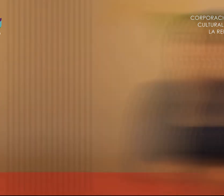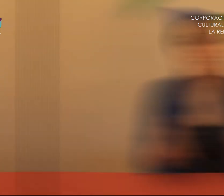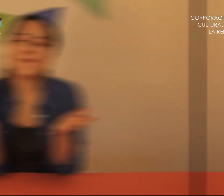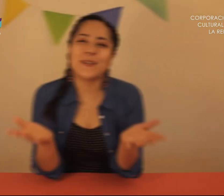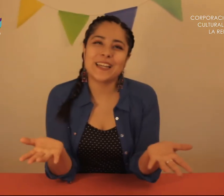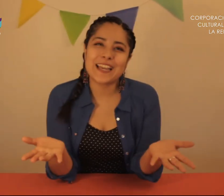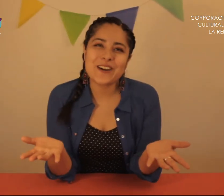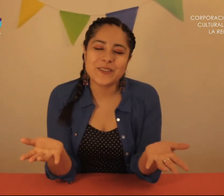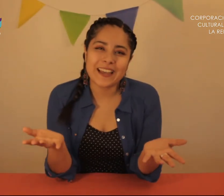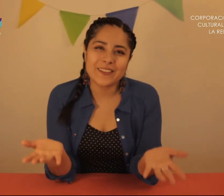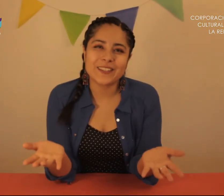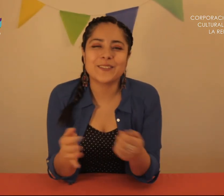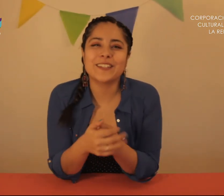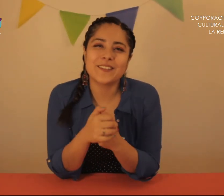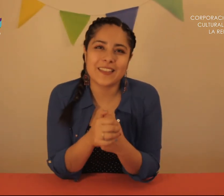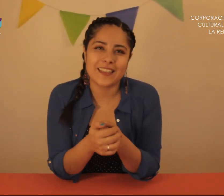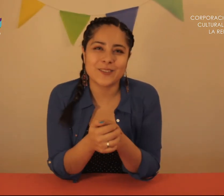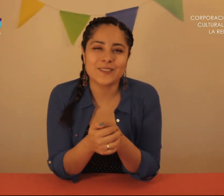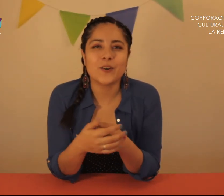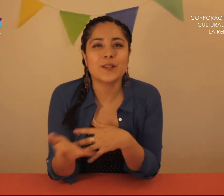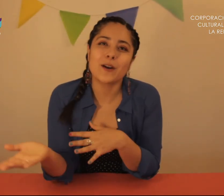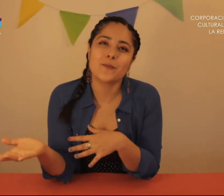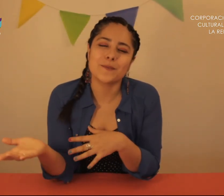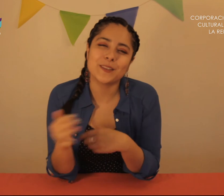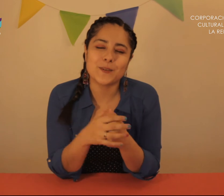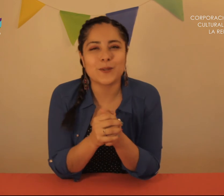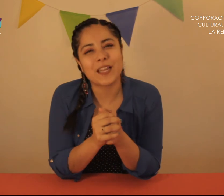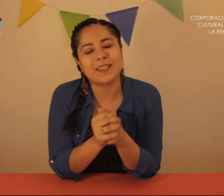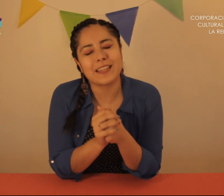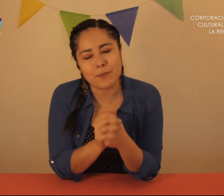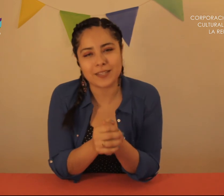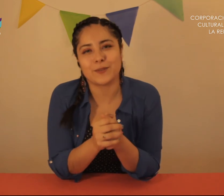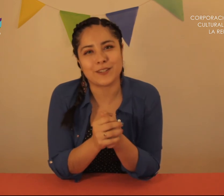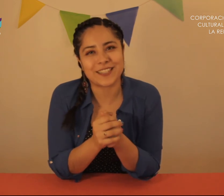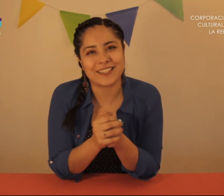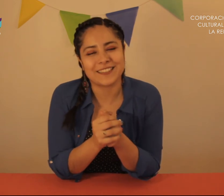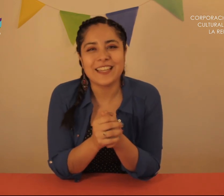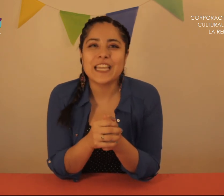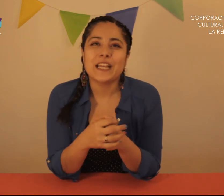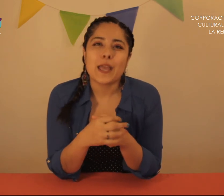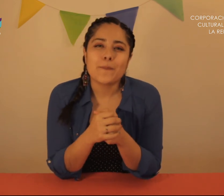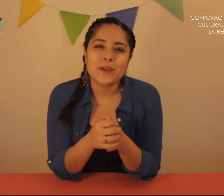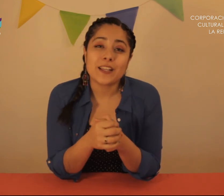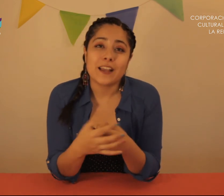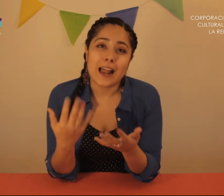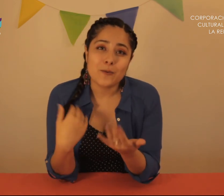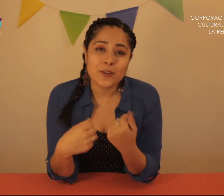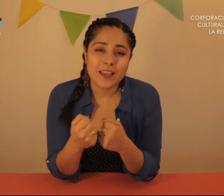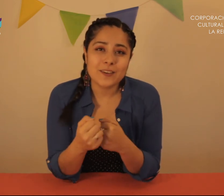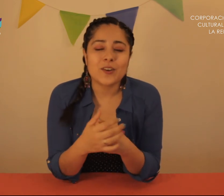Espero que les hayan gustado Estos cuentos de dedos O rimas con movimiento Como los llama Tamara Chubarowski Espero que alguno de ellos Lo